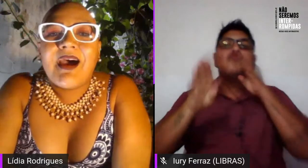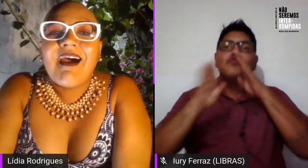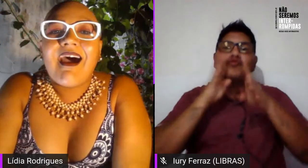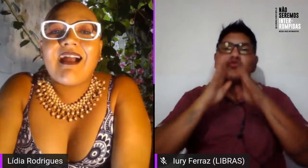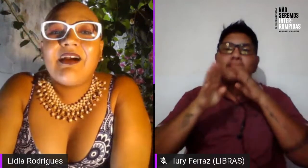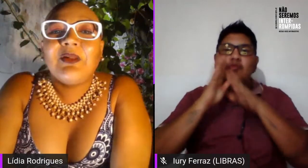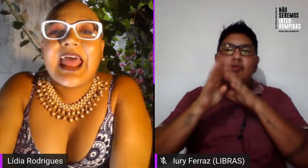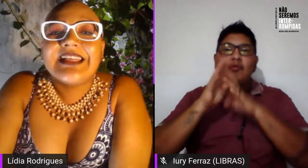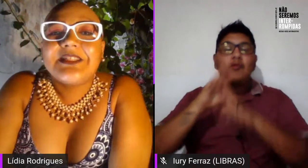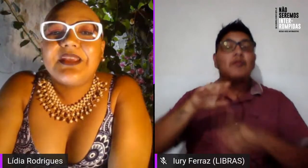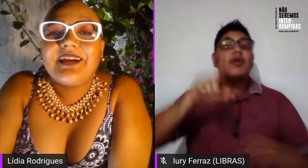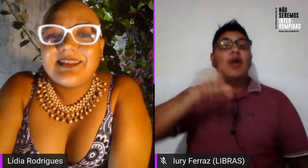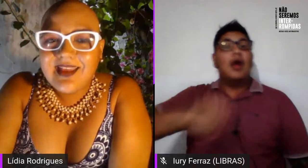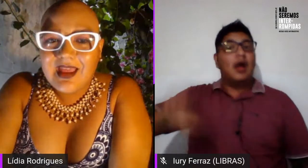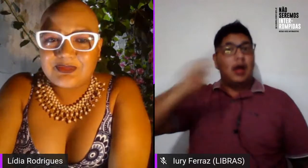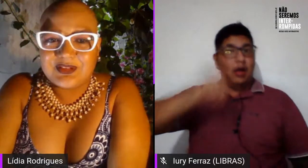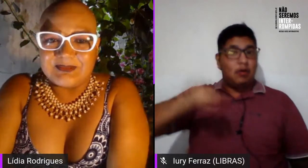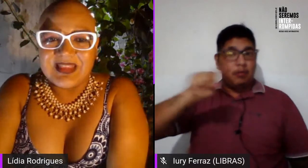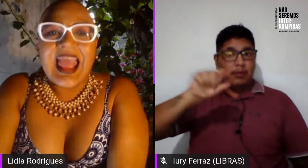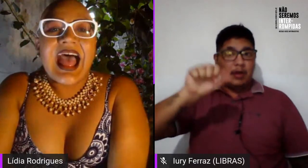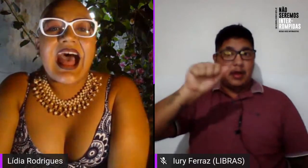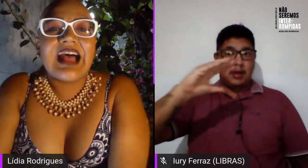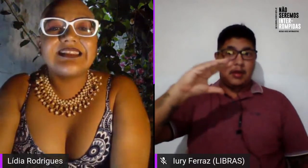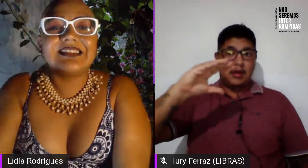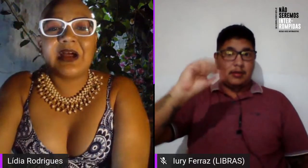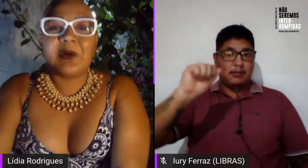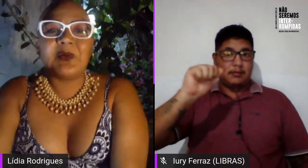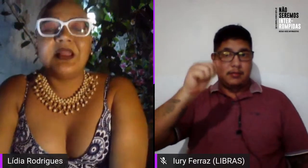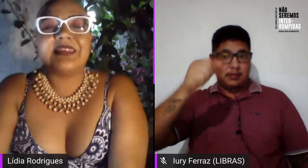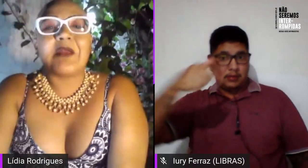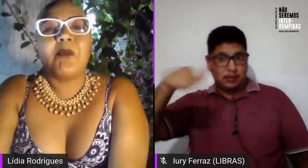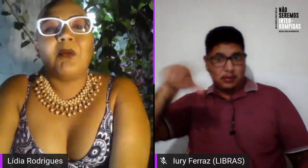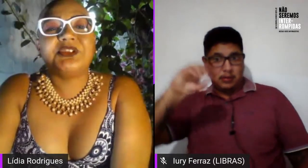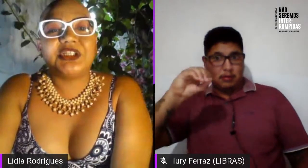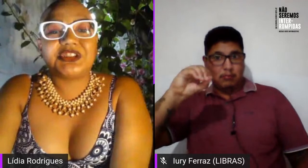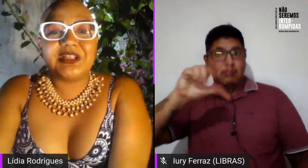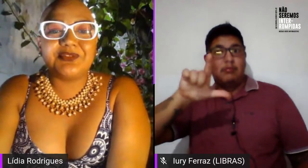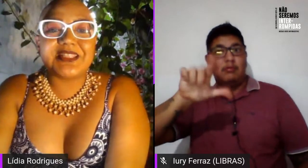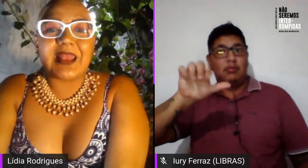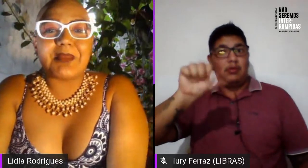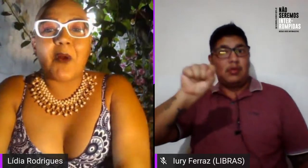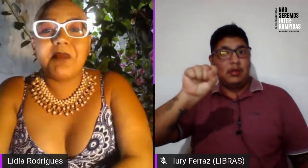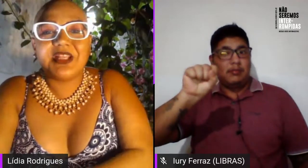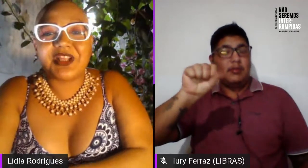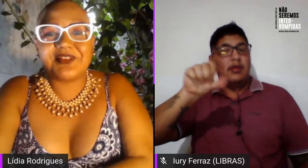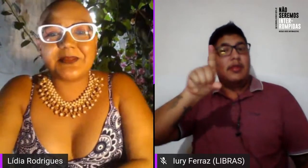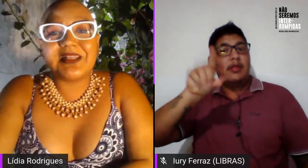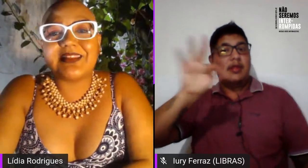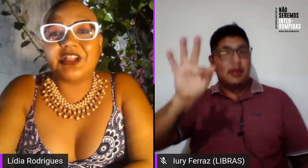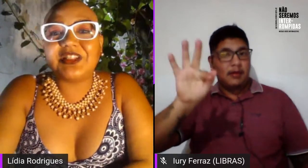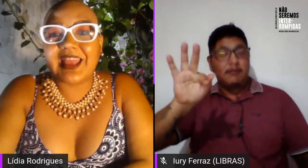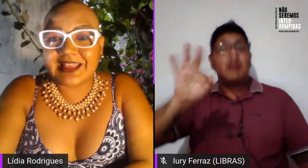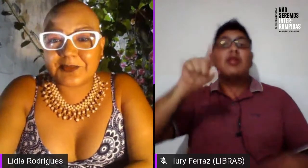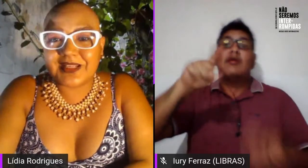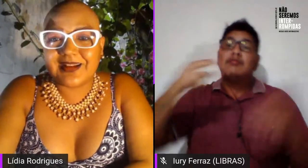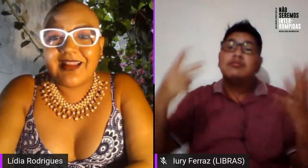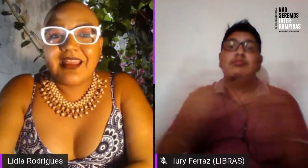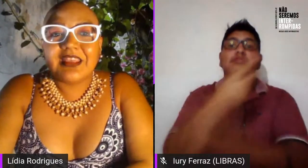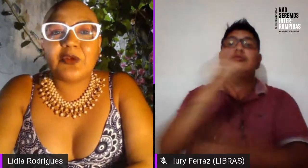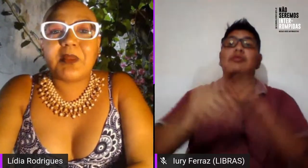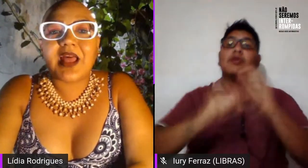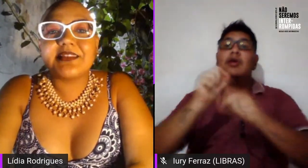arroba a Cão Lésbica DF. A ação tem como objetivo celebrar o mês da visibilidade